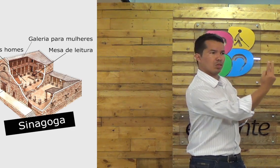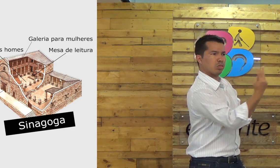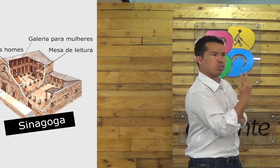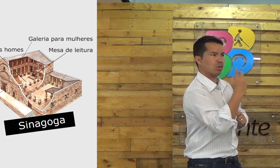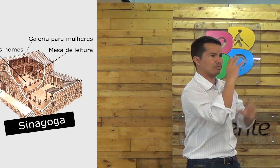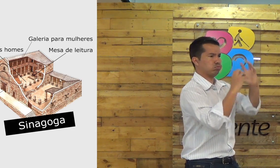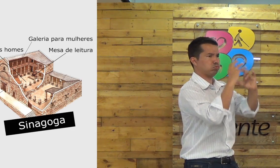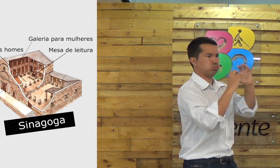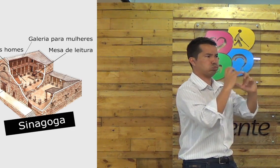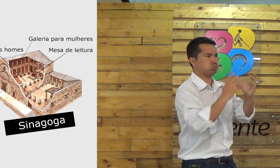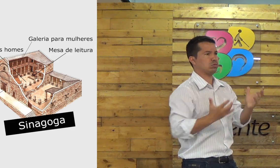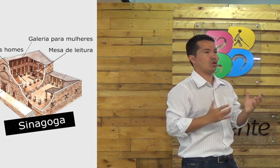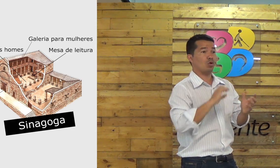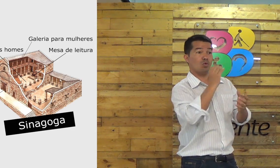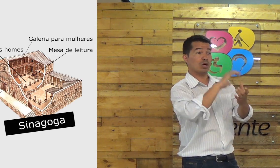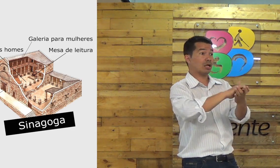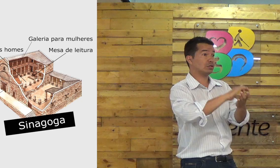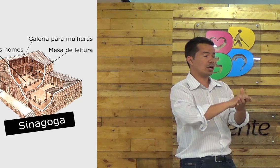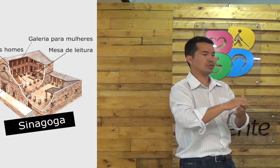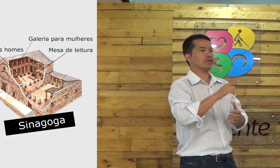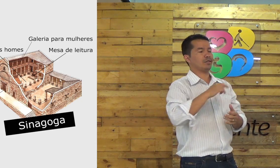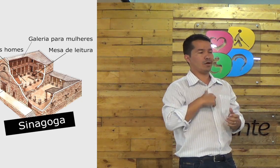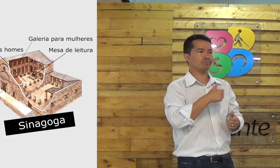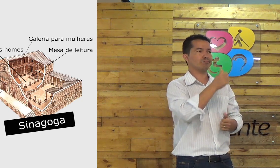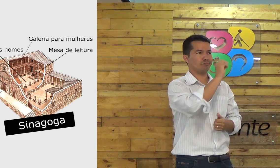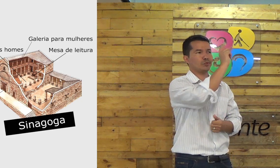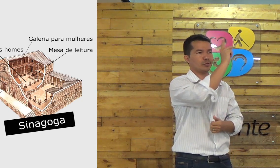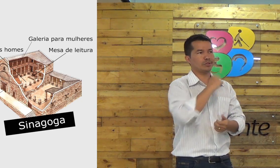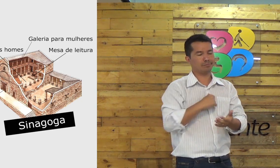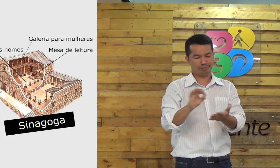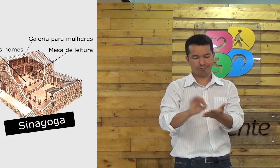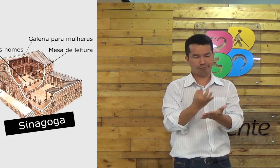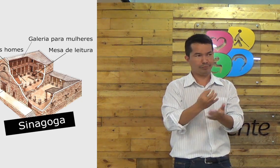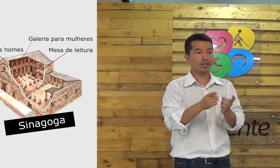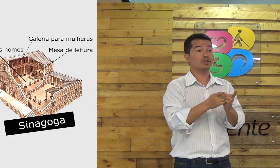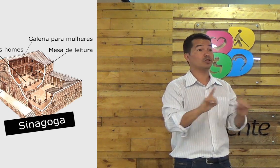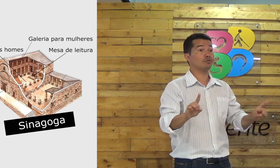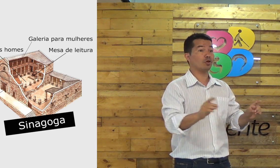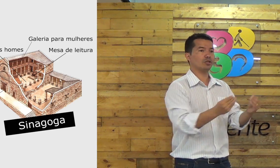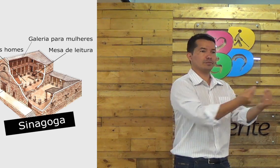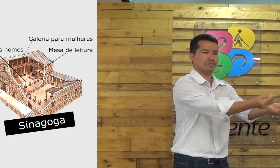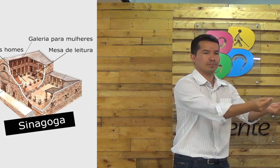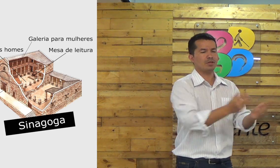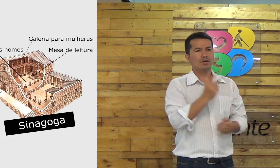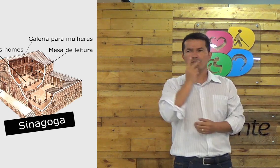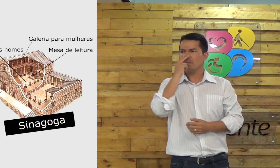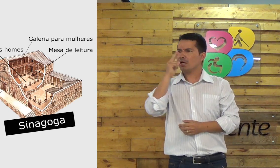que... Se tivesse uma discussão, uma discussão de relacionamento,